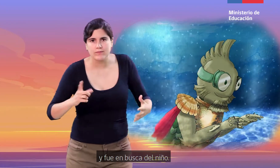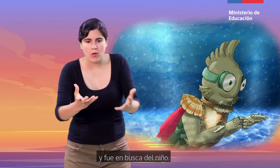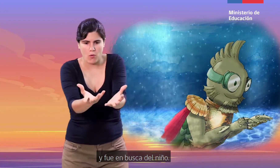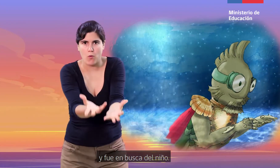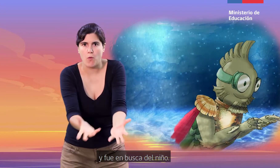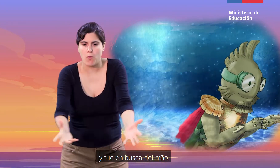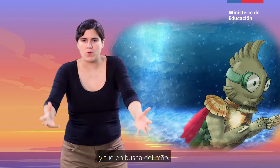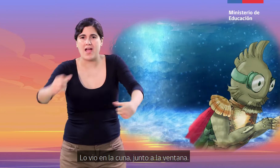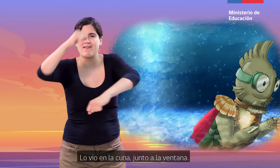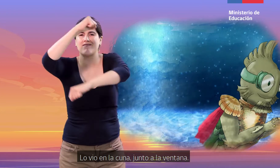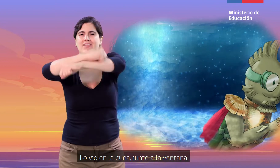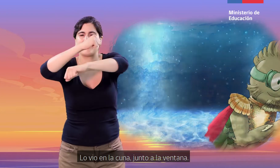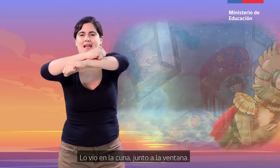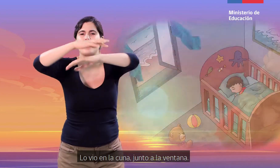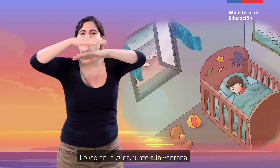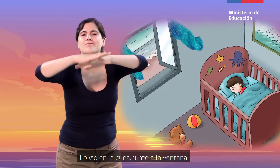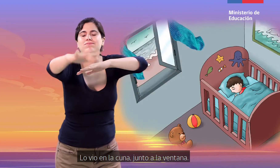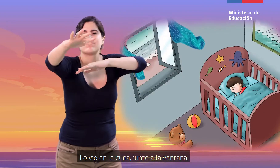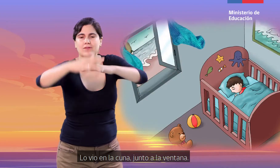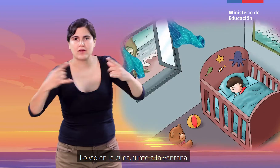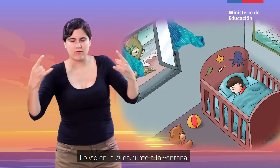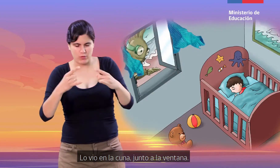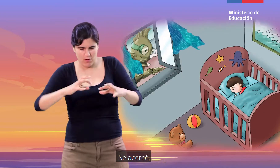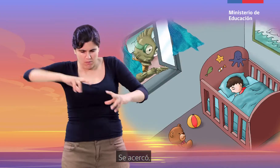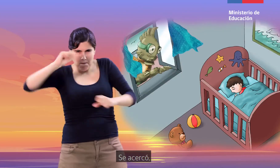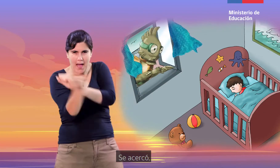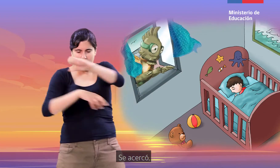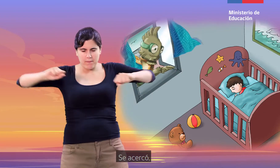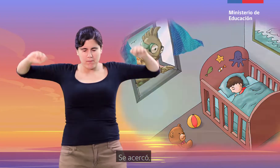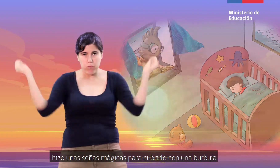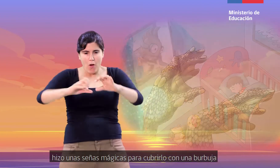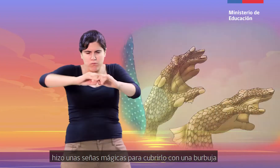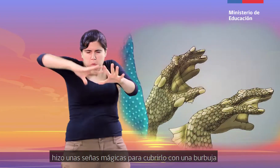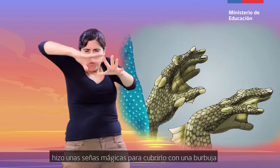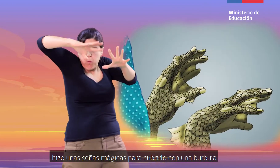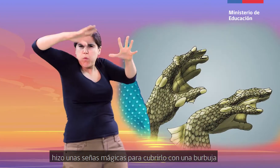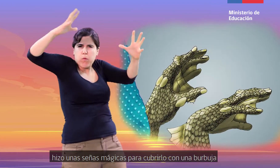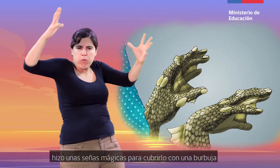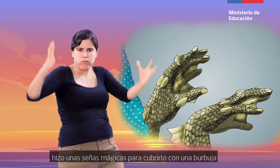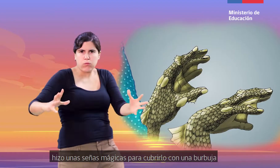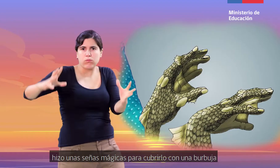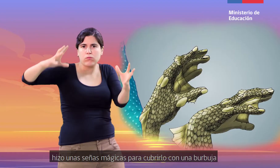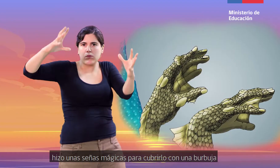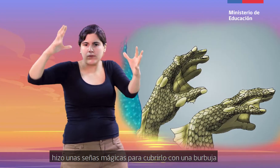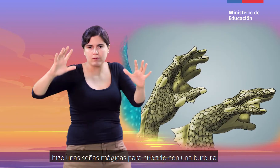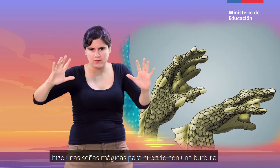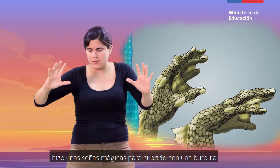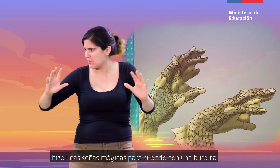busca del niño. Lo vio en la cuna junto a la ventana, se acercó, hizo unas señas mágicas para cubrirlo con